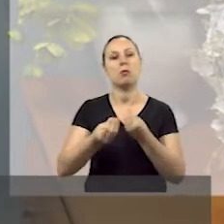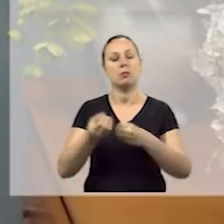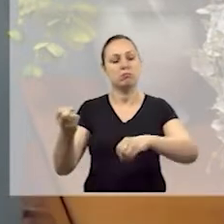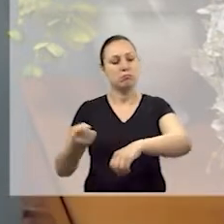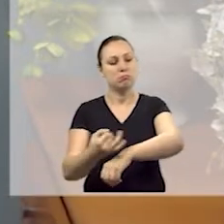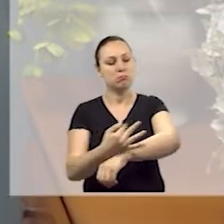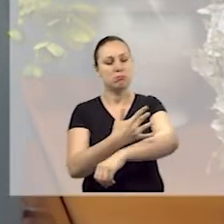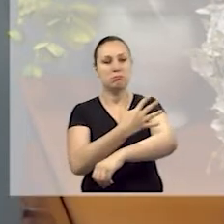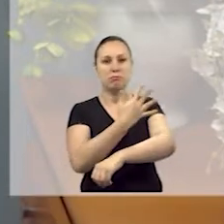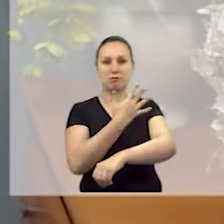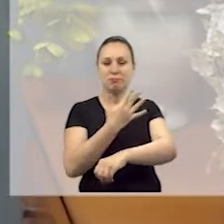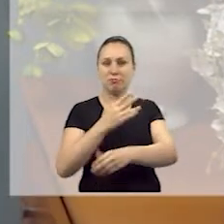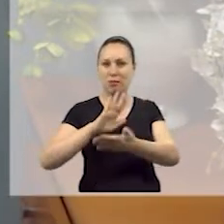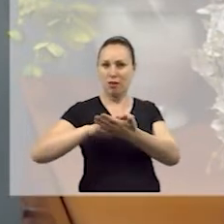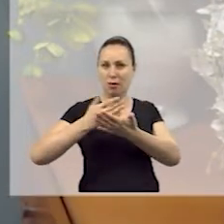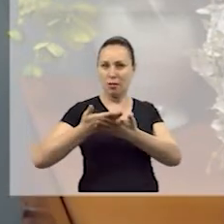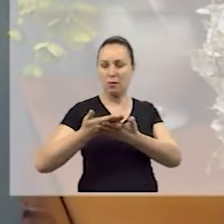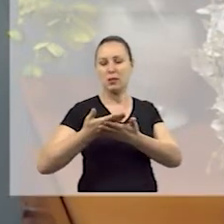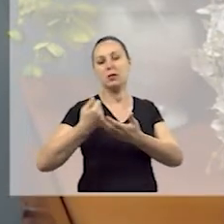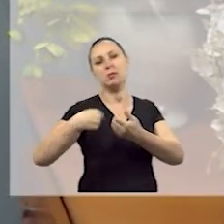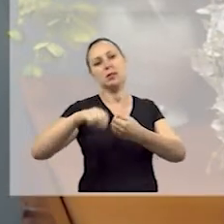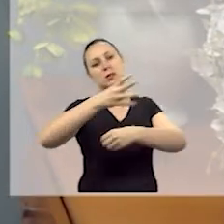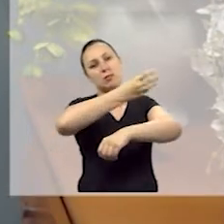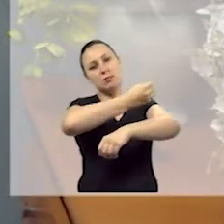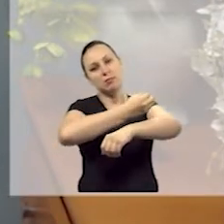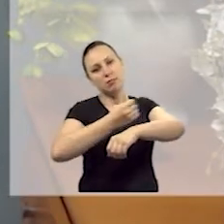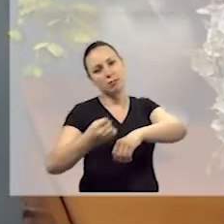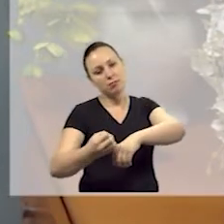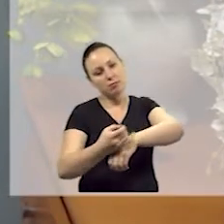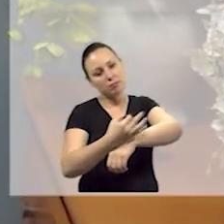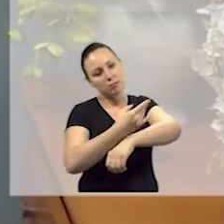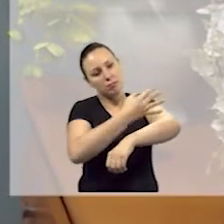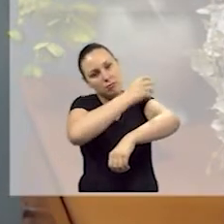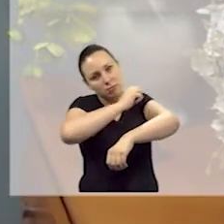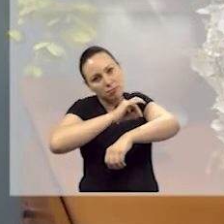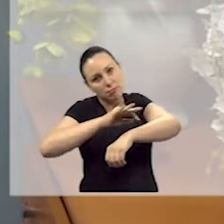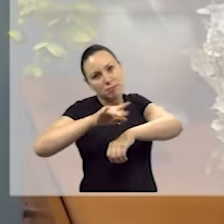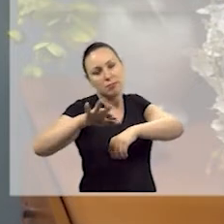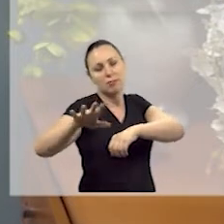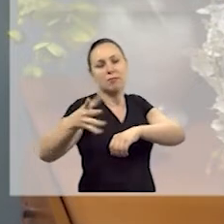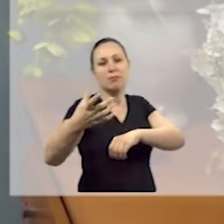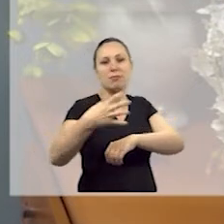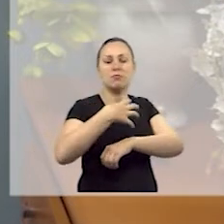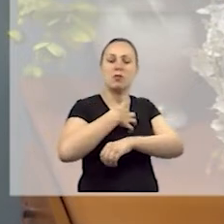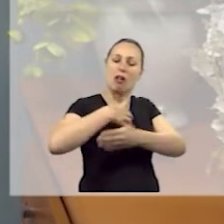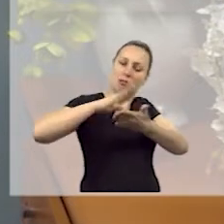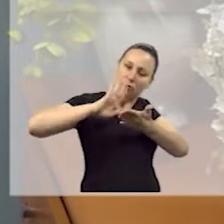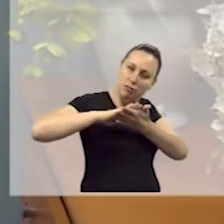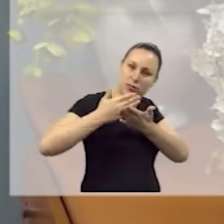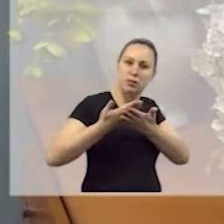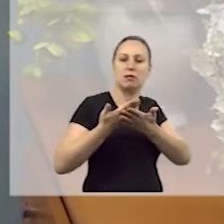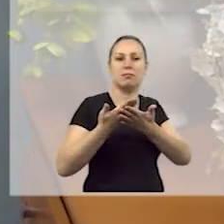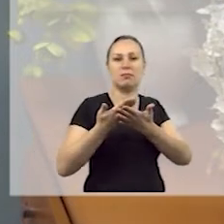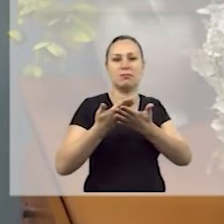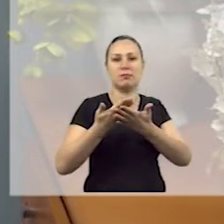Através das emoções. Então o intérprete tem que passar a emoção no momento que ele está fazendo uma tradução.